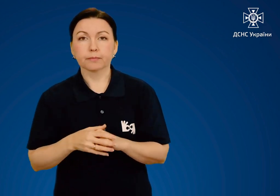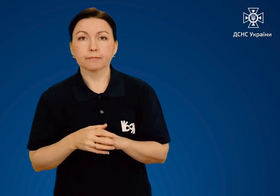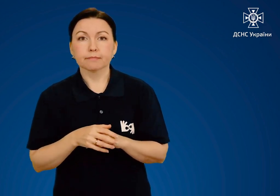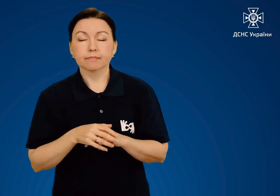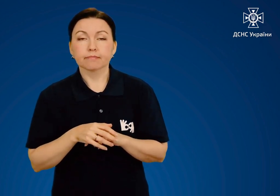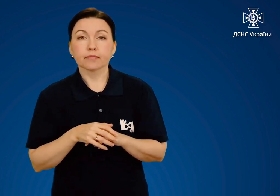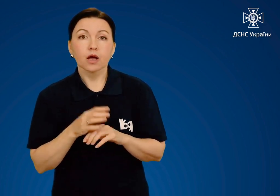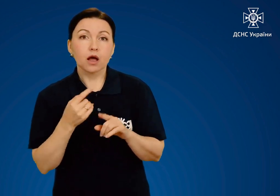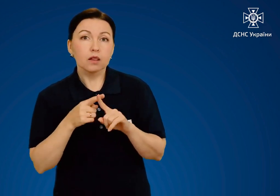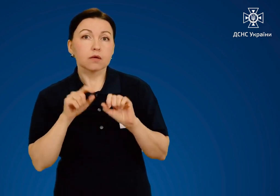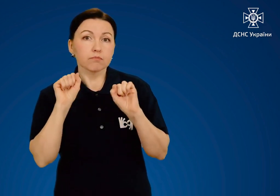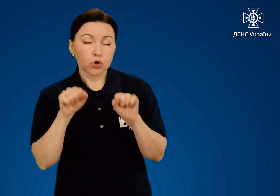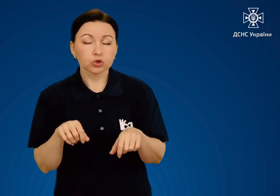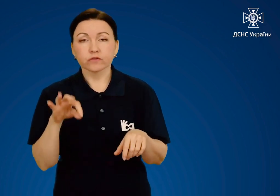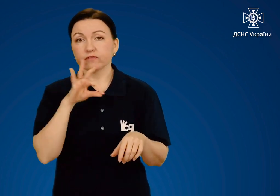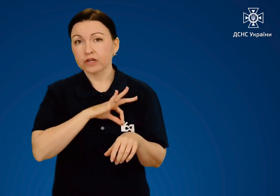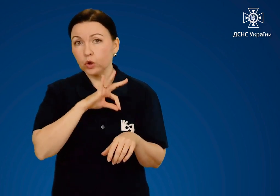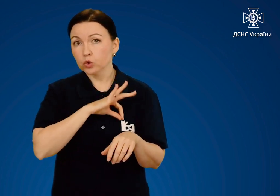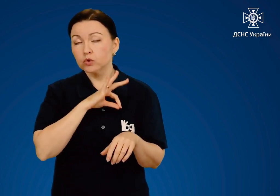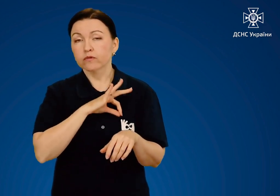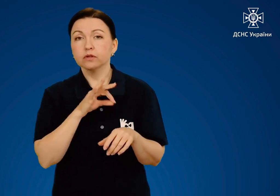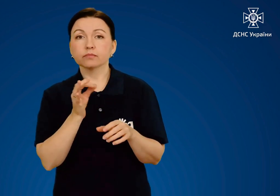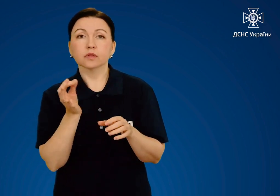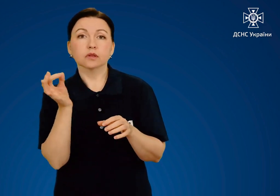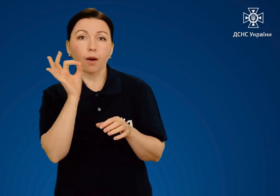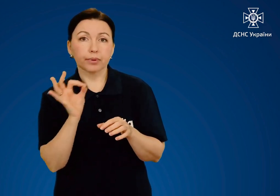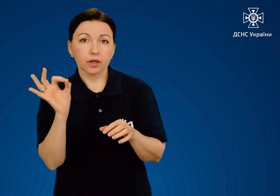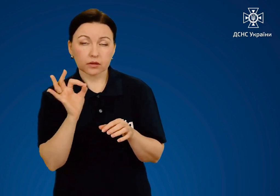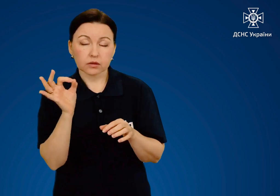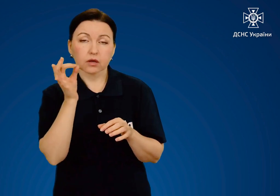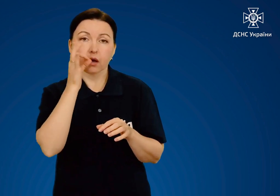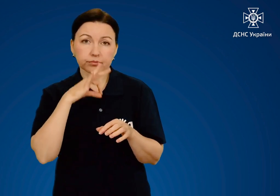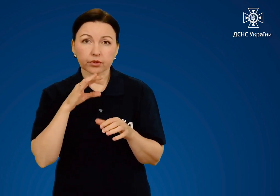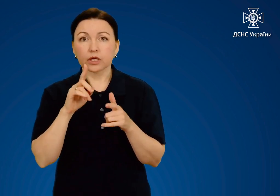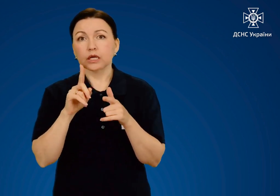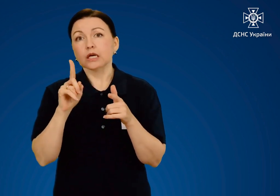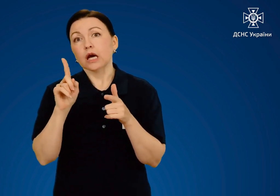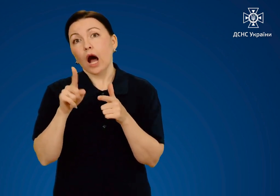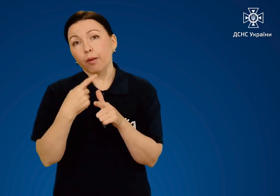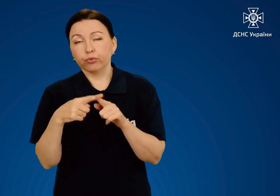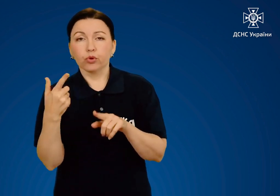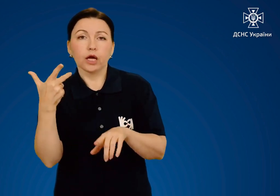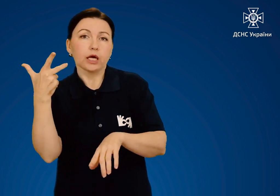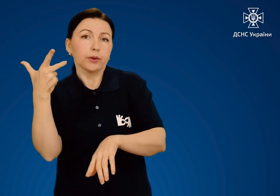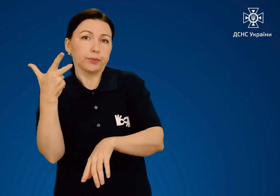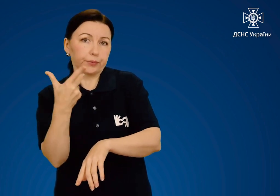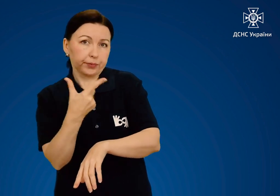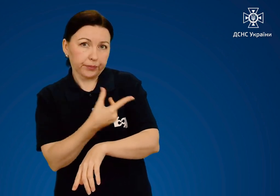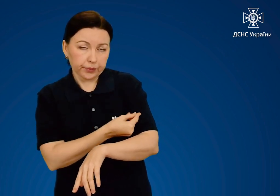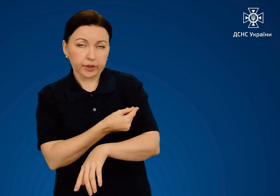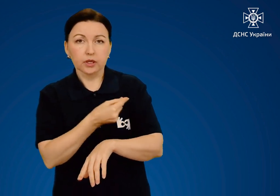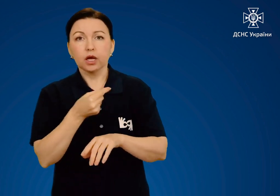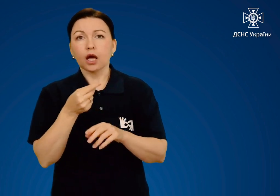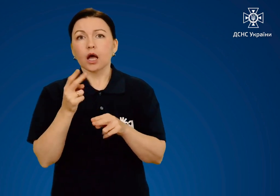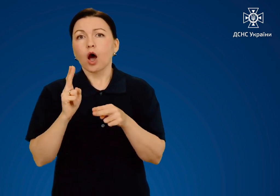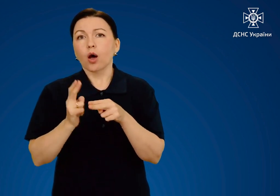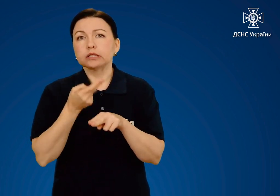В даному випадку можна використати як таблетовані, так і ін'єкційні форми